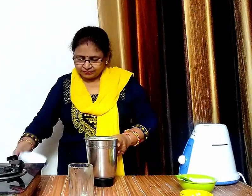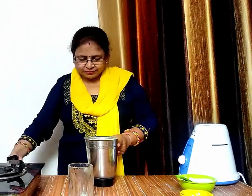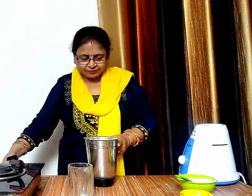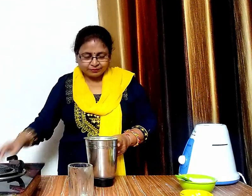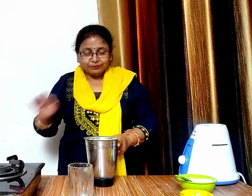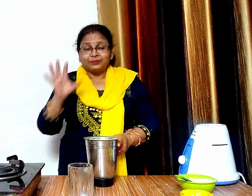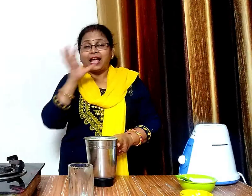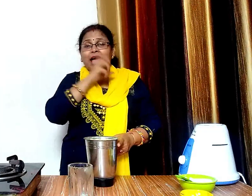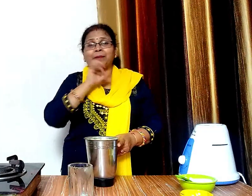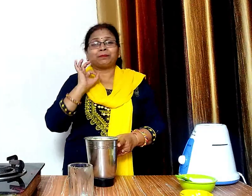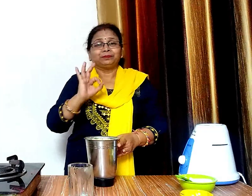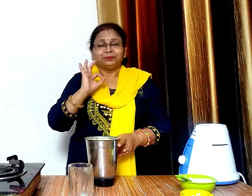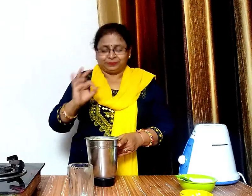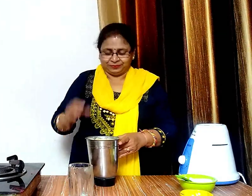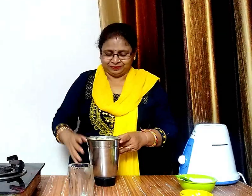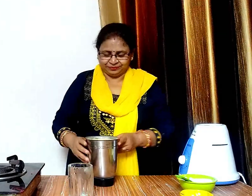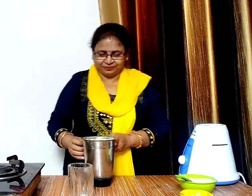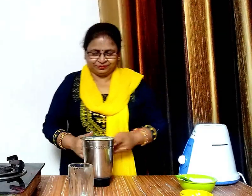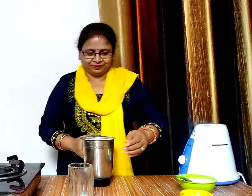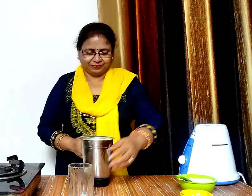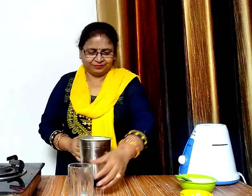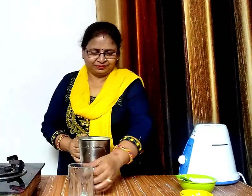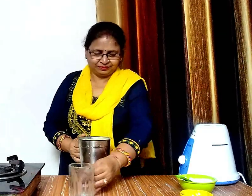मैंगो शीक भी बन गया है अब हम इसको एक ग्लास में निकाल लेंगे